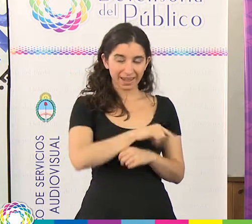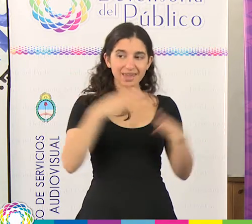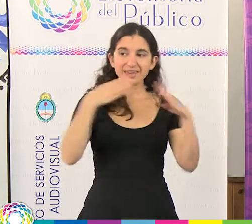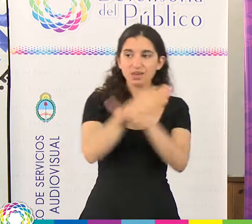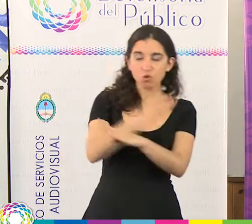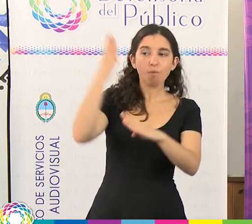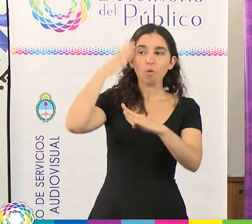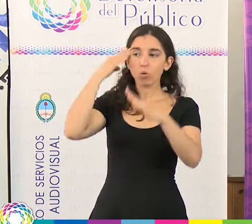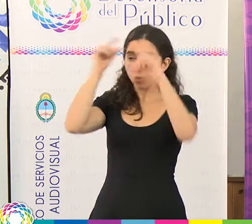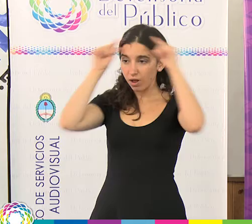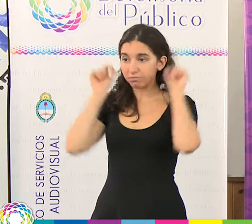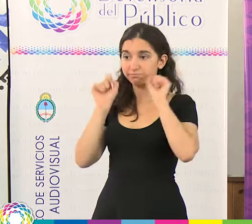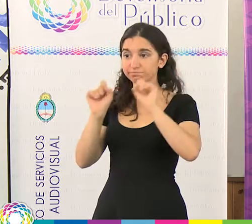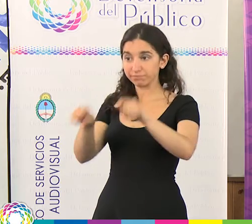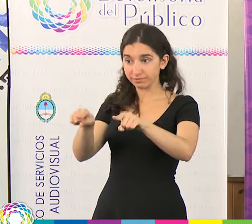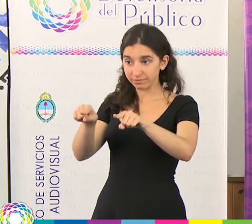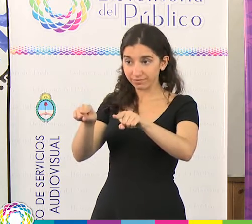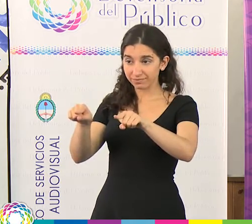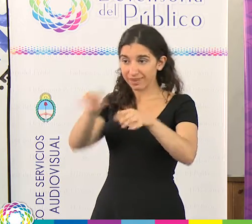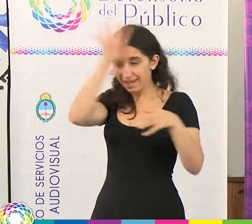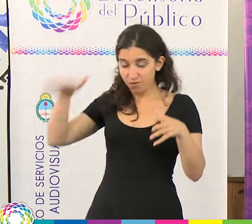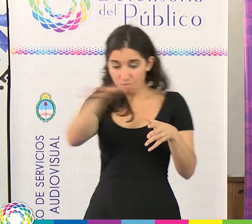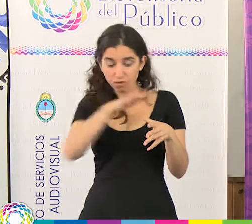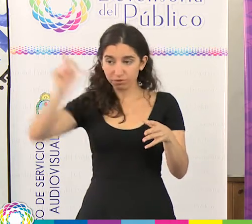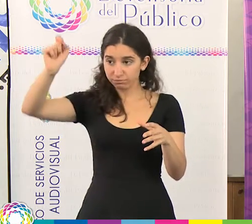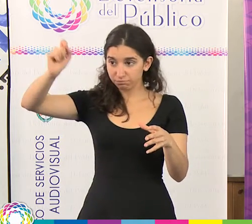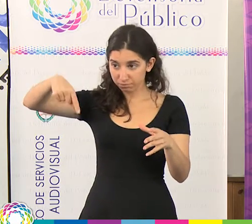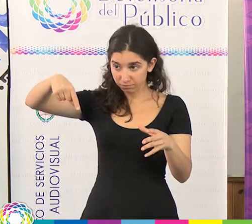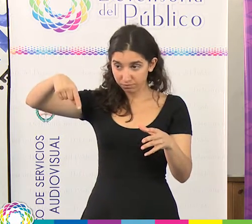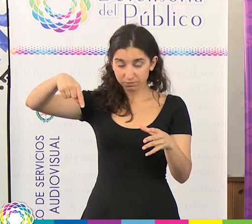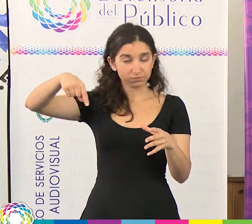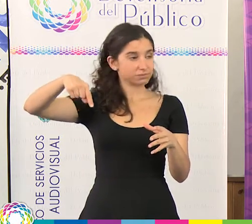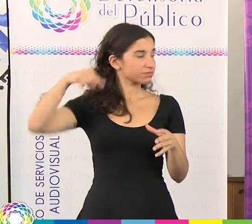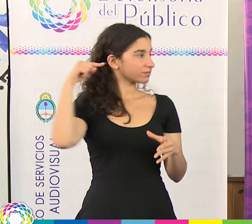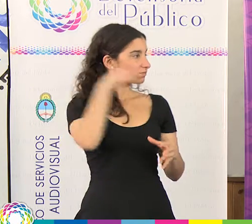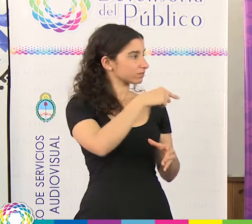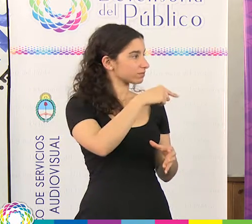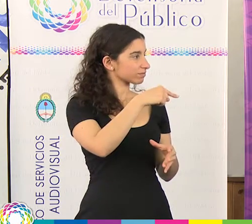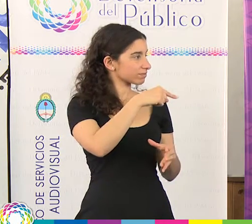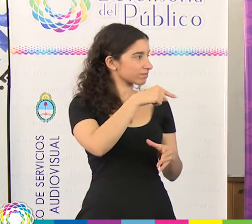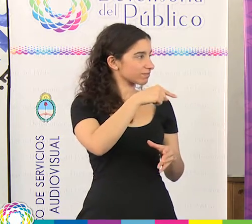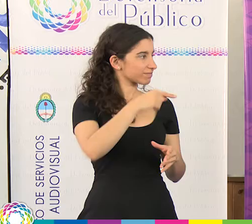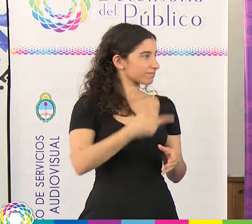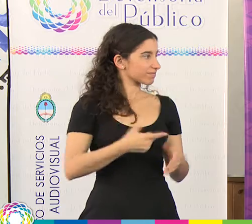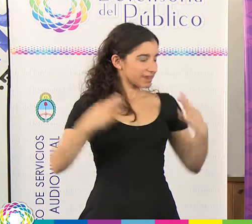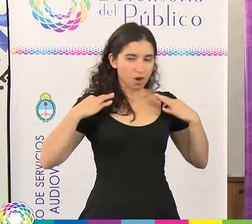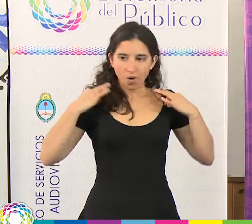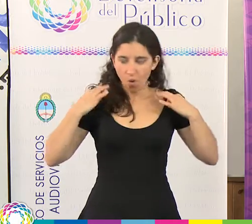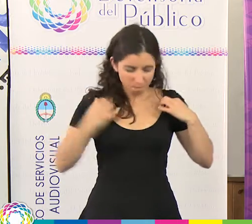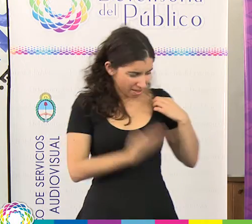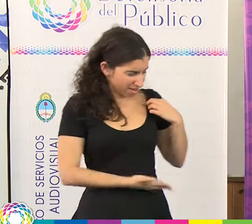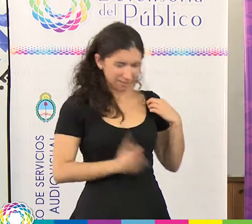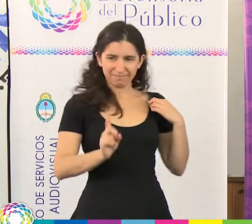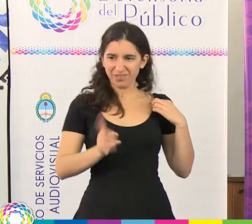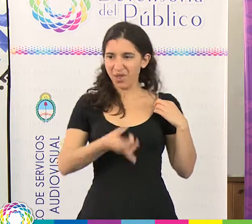mapuche de los pueblos originarios. Es mi identidad, en realidad mi identidad es otra, digamos mi ropa es otra, no es